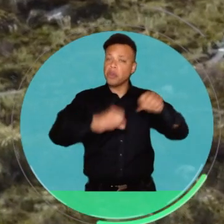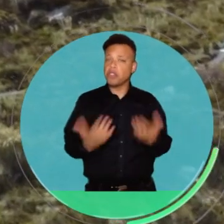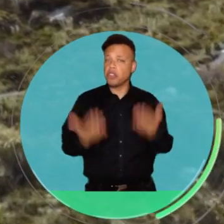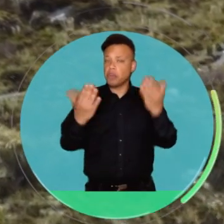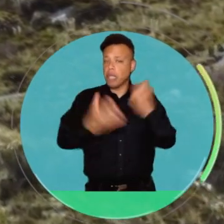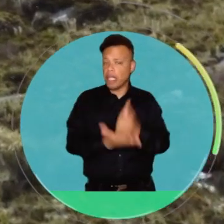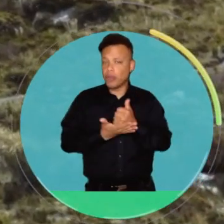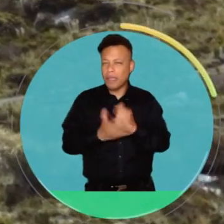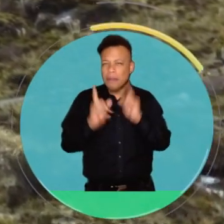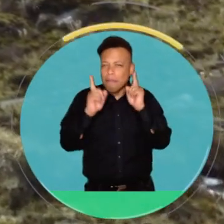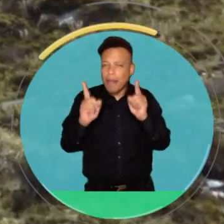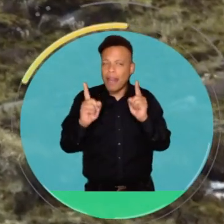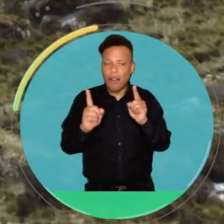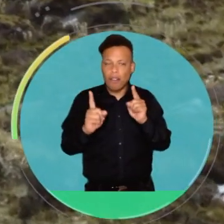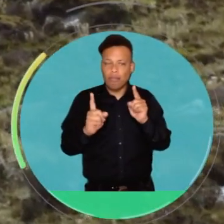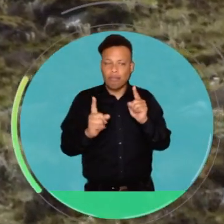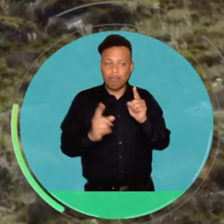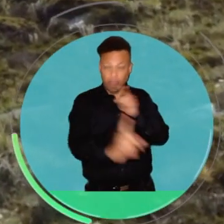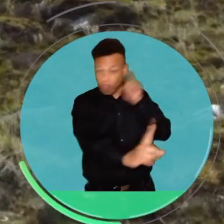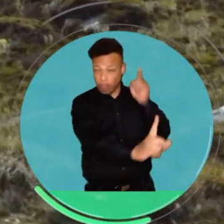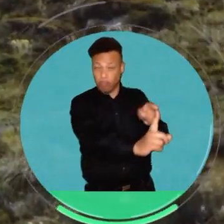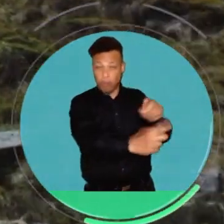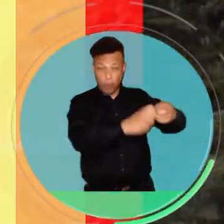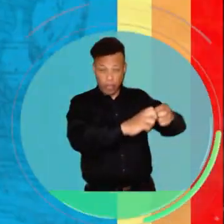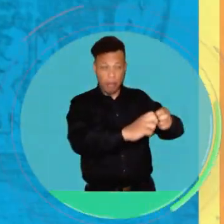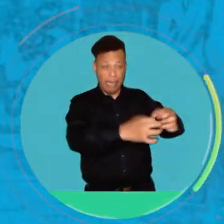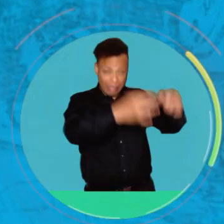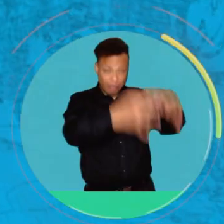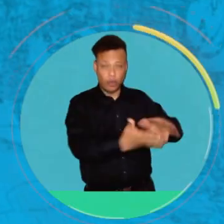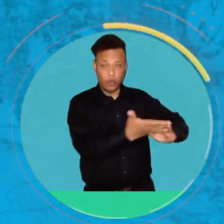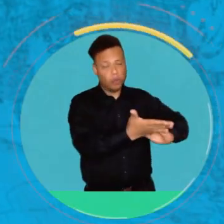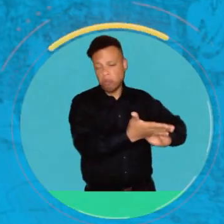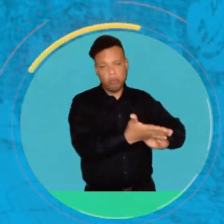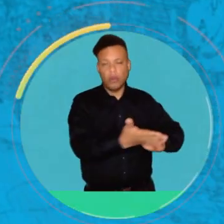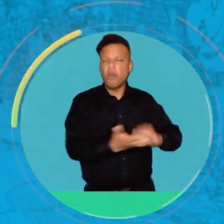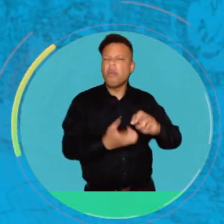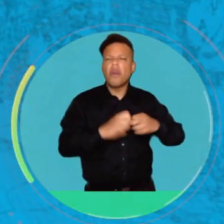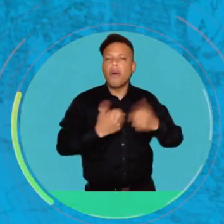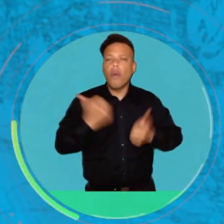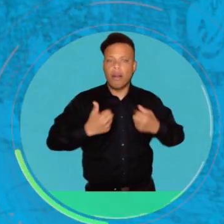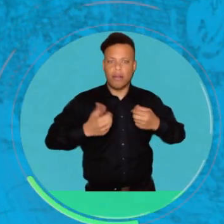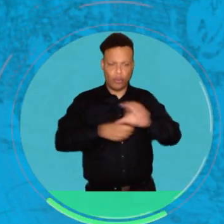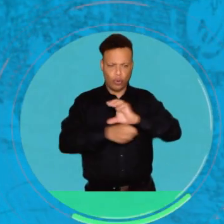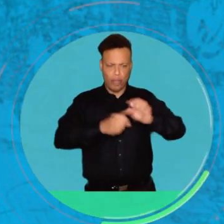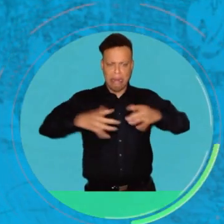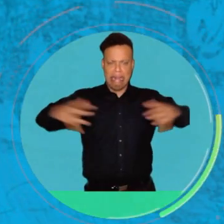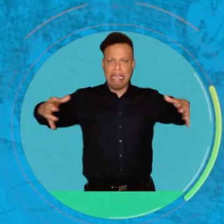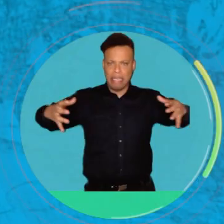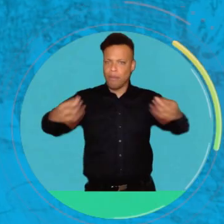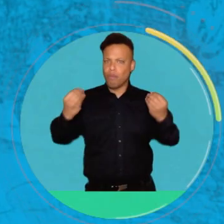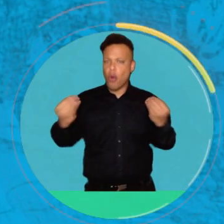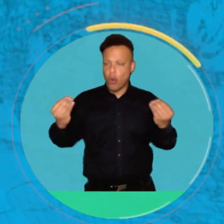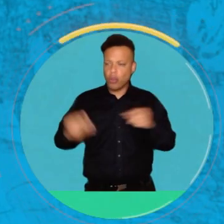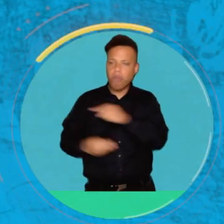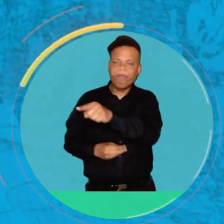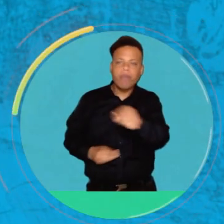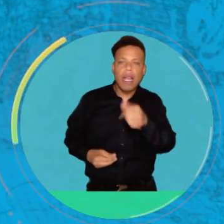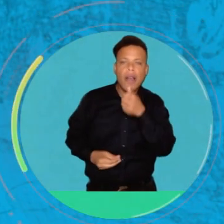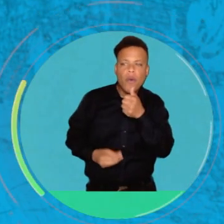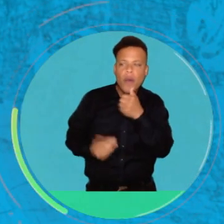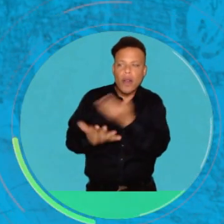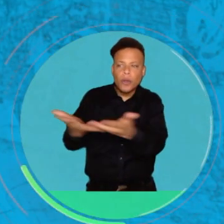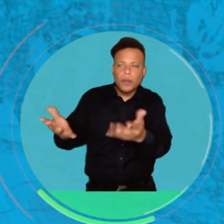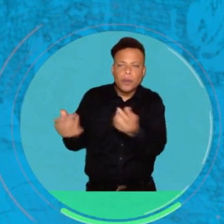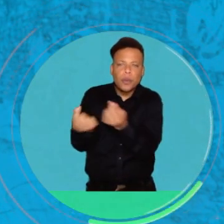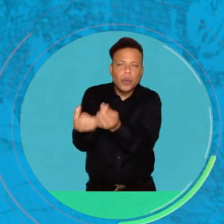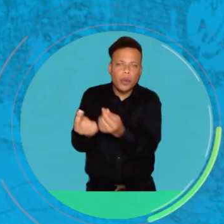prevención para su uso emergente, pero considero que no acata directamente el problema que tenemos. El problema es que somos muchos